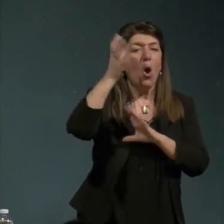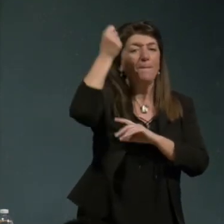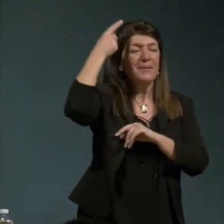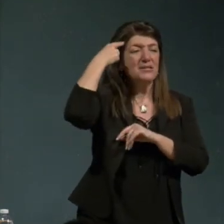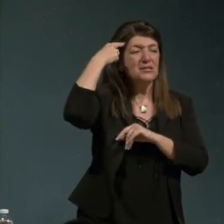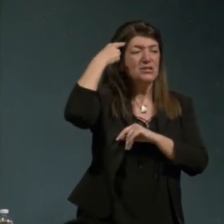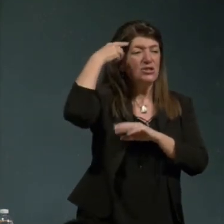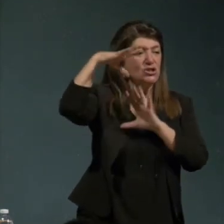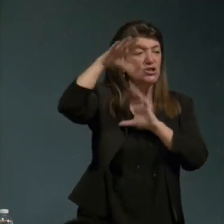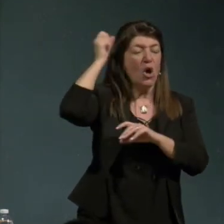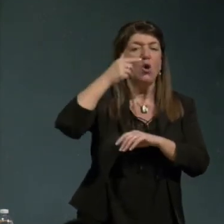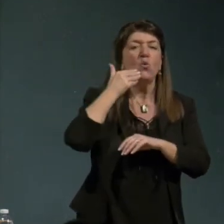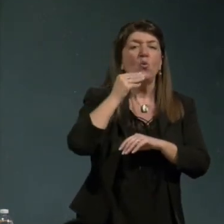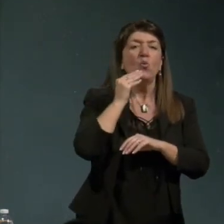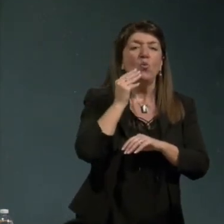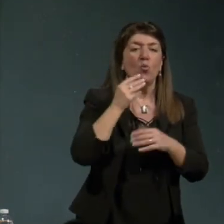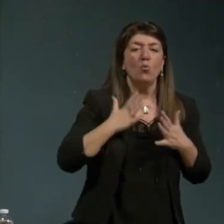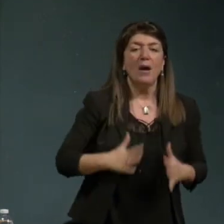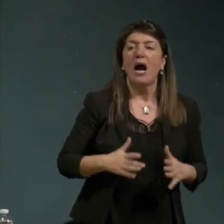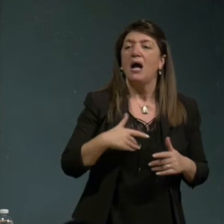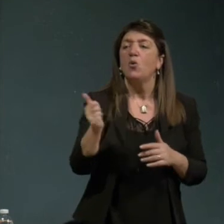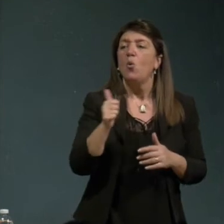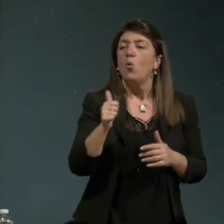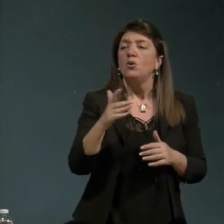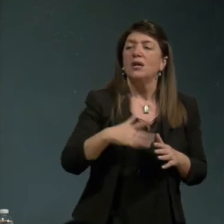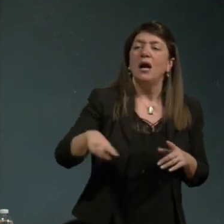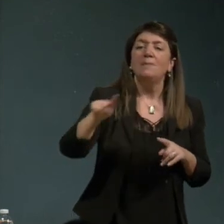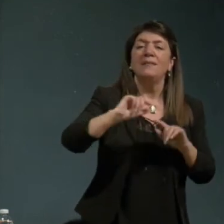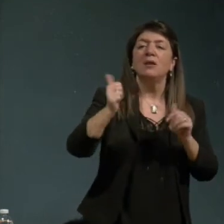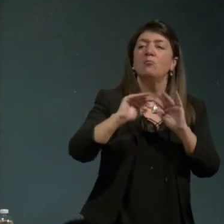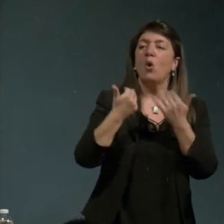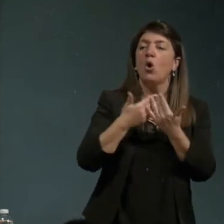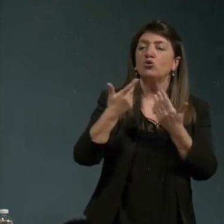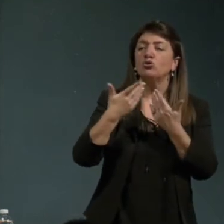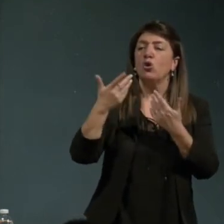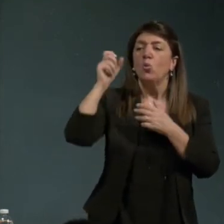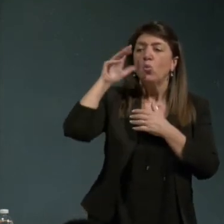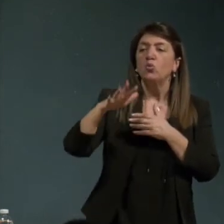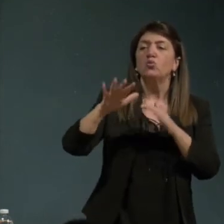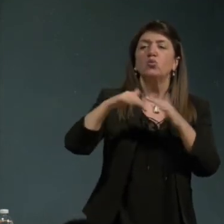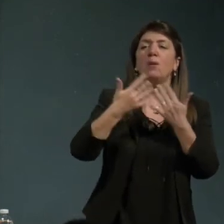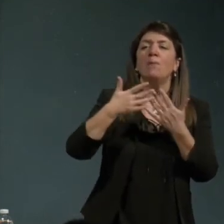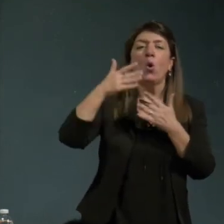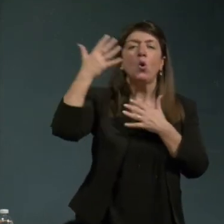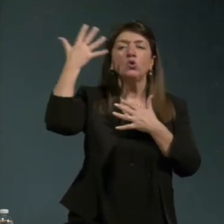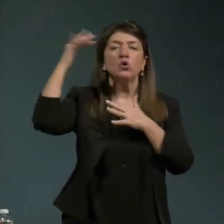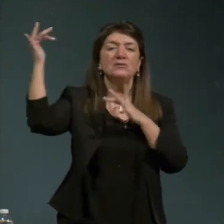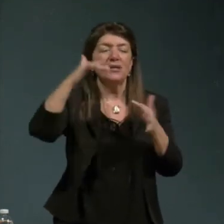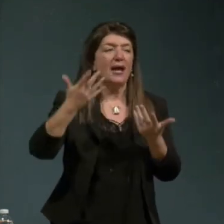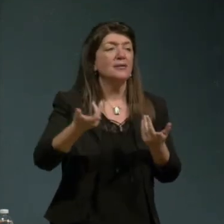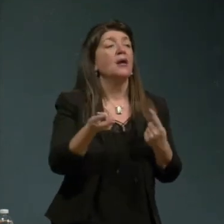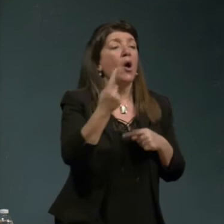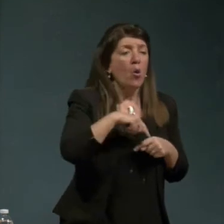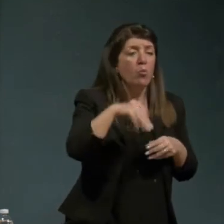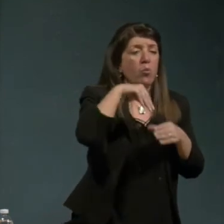degli altri non uniquemente dell'ostraniere dell'altra cultura di un'altra civilizzazione ma anche in la